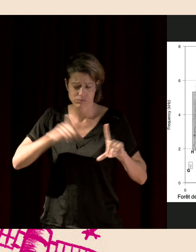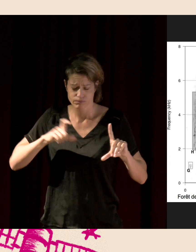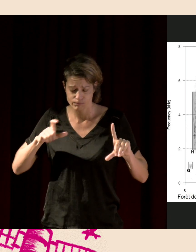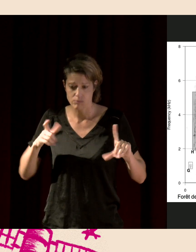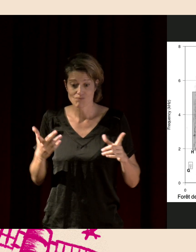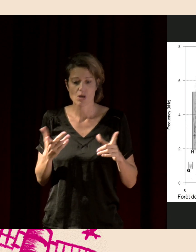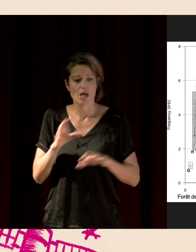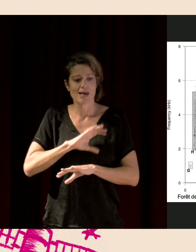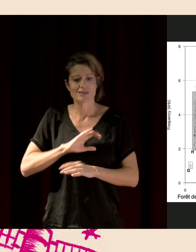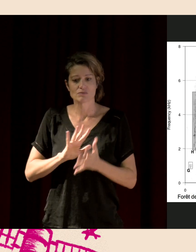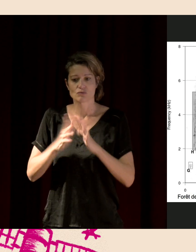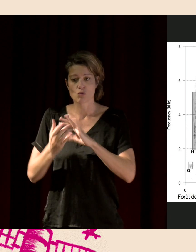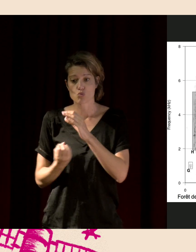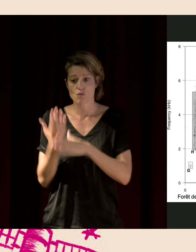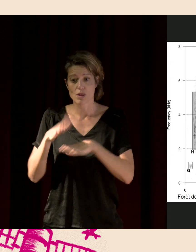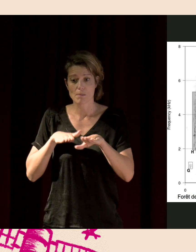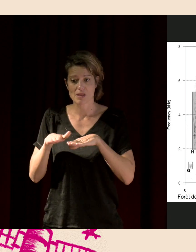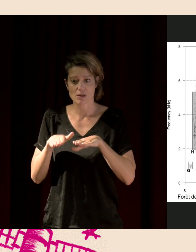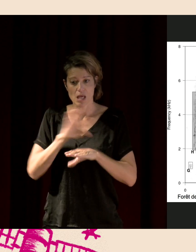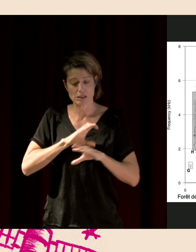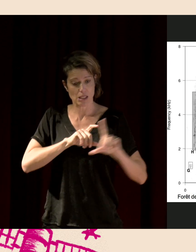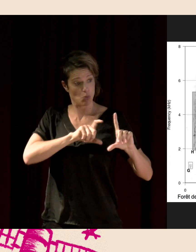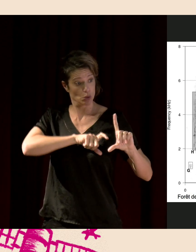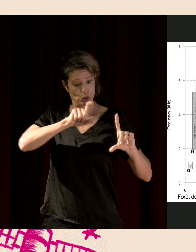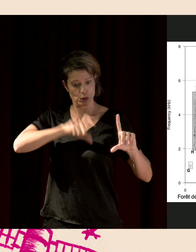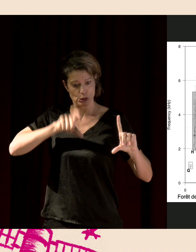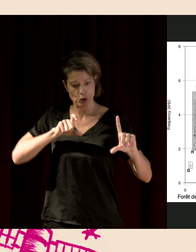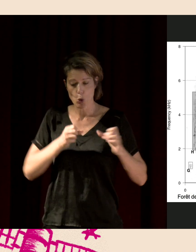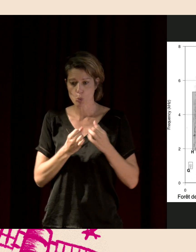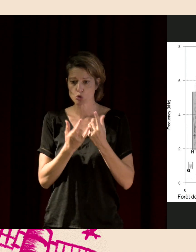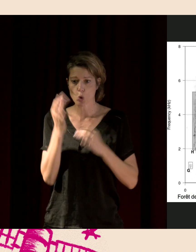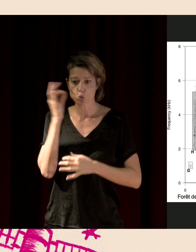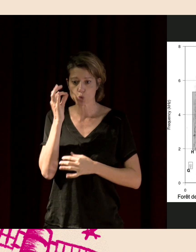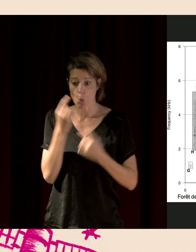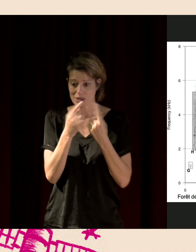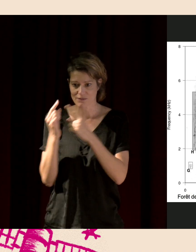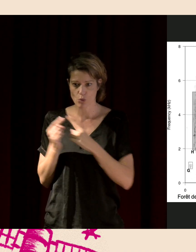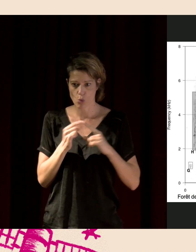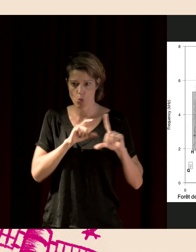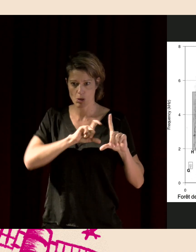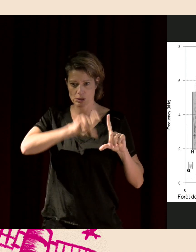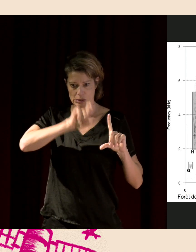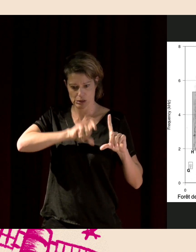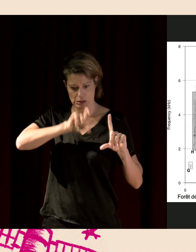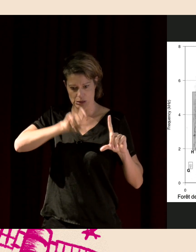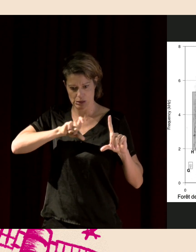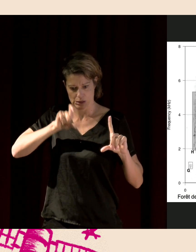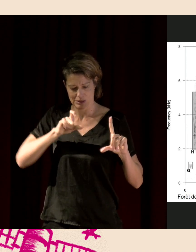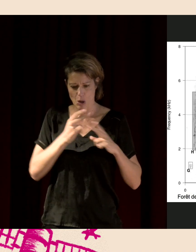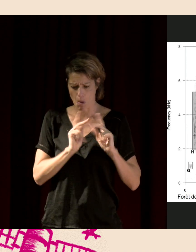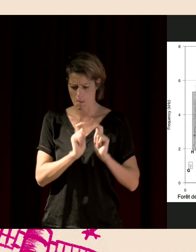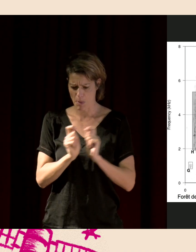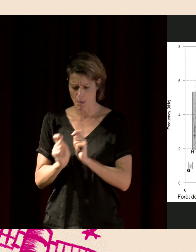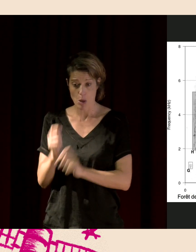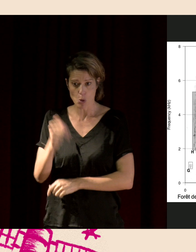Notamment, c'est juste de compter le nombre de sons différents. On ne sait pas qui les a faits. On ne met pas un nom sur les sons. va